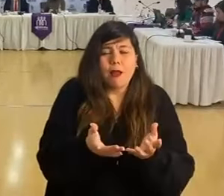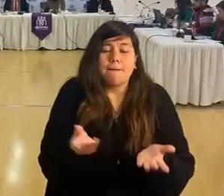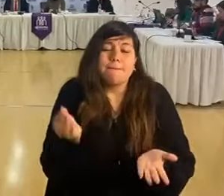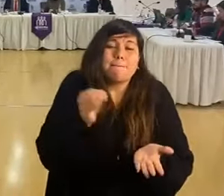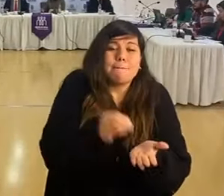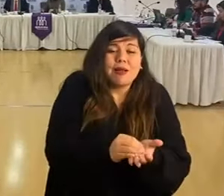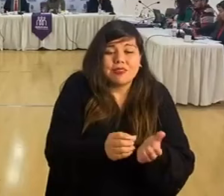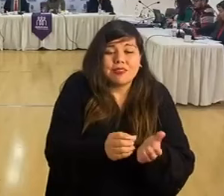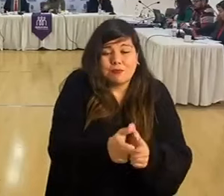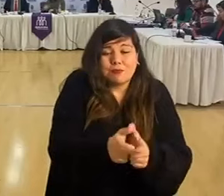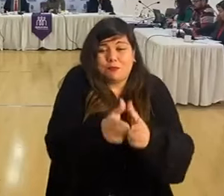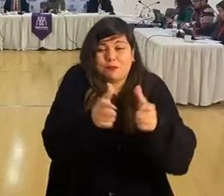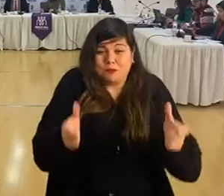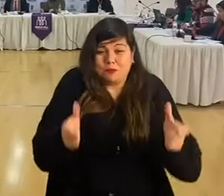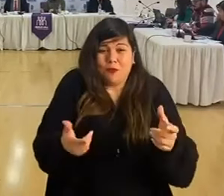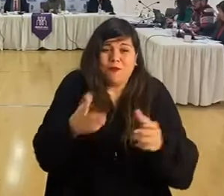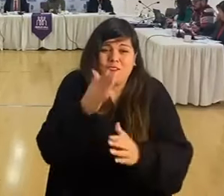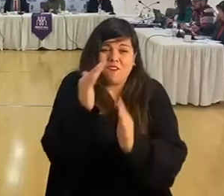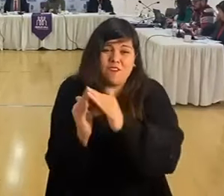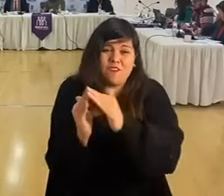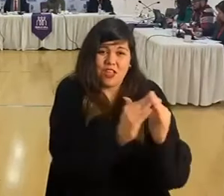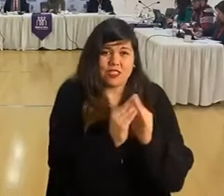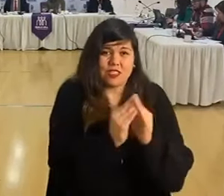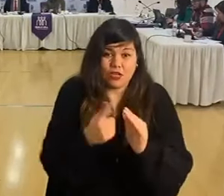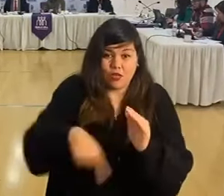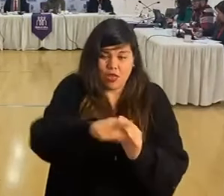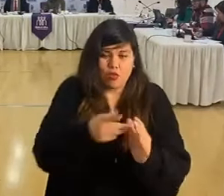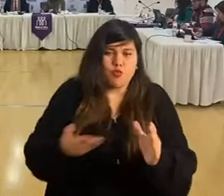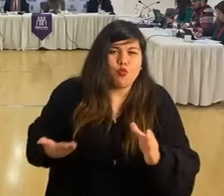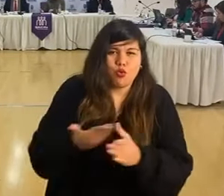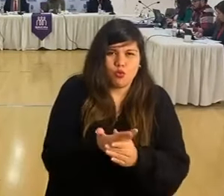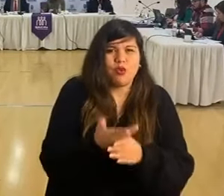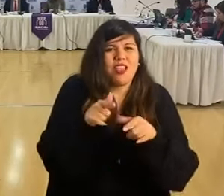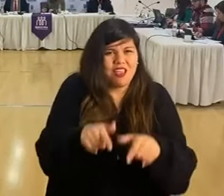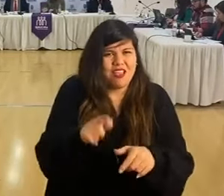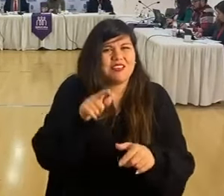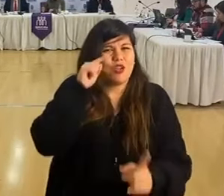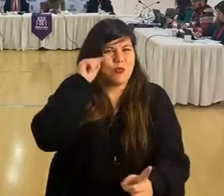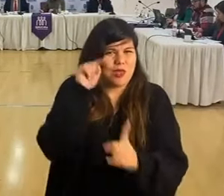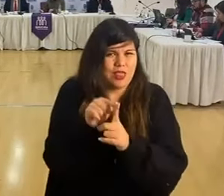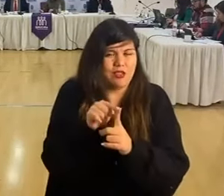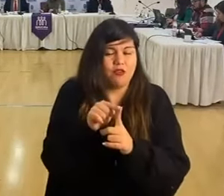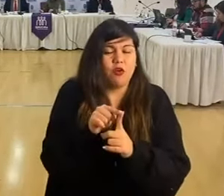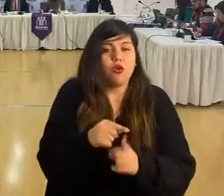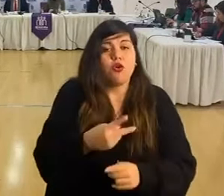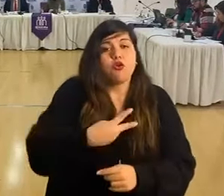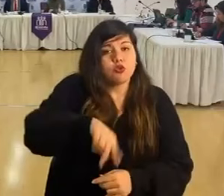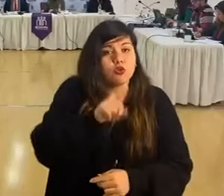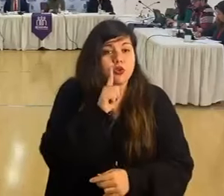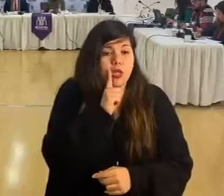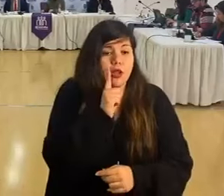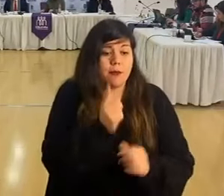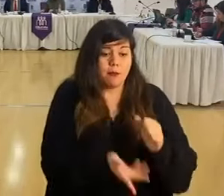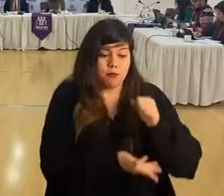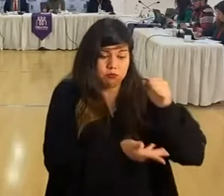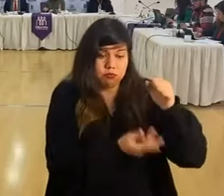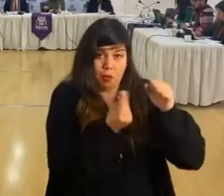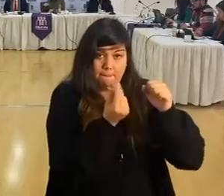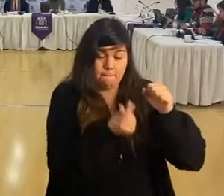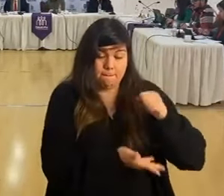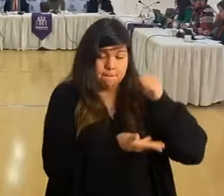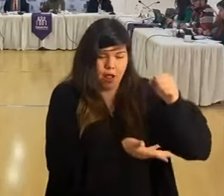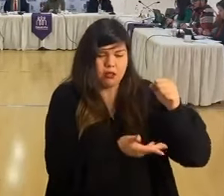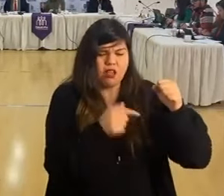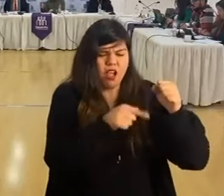cantidad de vecinos y vecinas postulen a estos proyectos, porque de eso se trata. Si tenemos esta cantidad de dinero, la idea